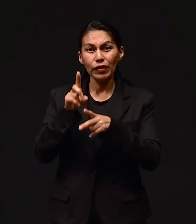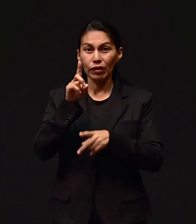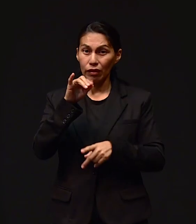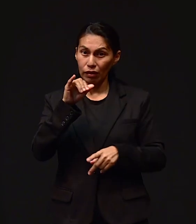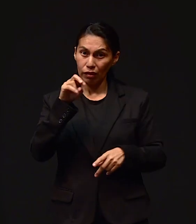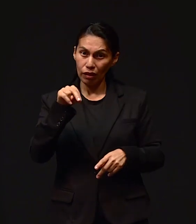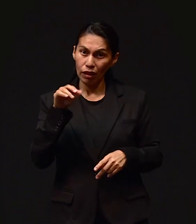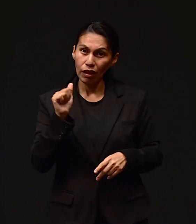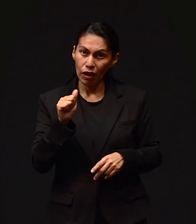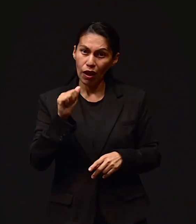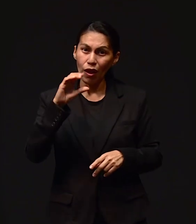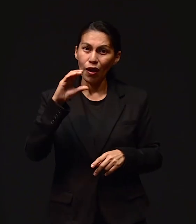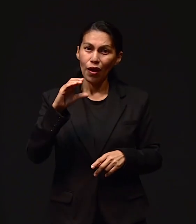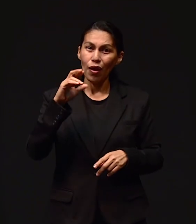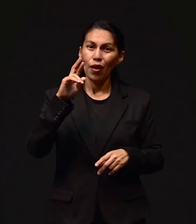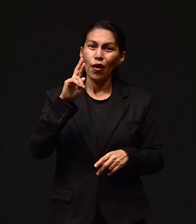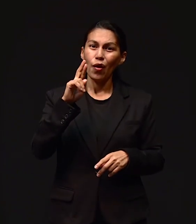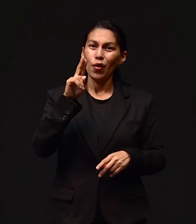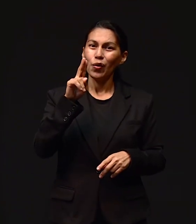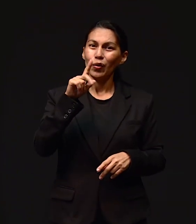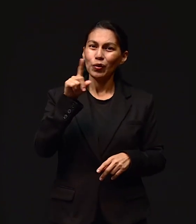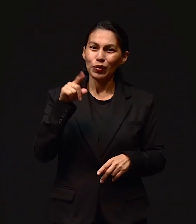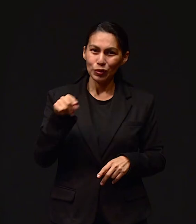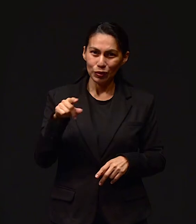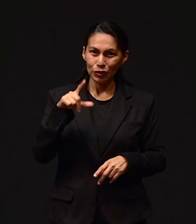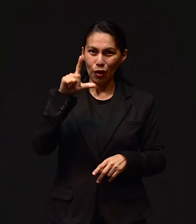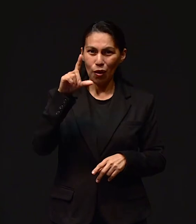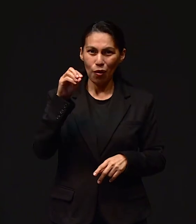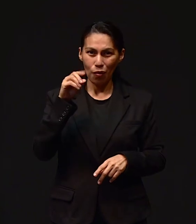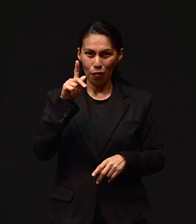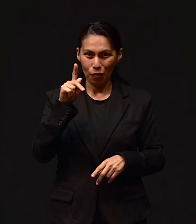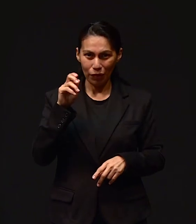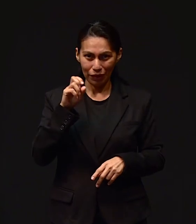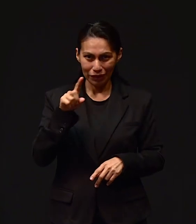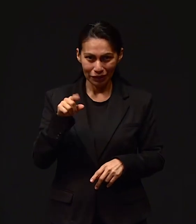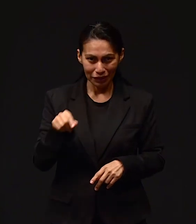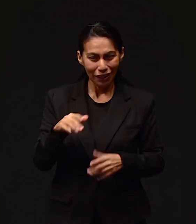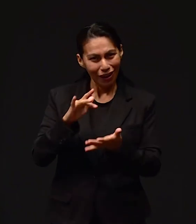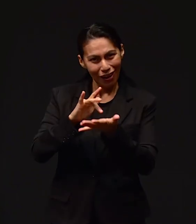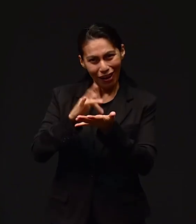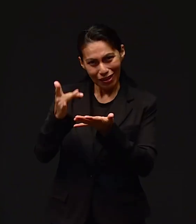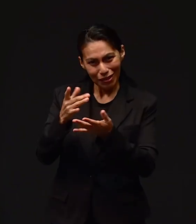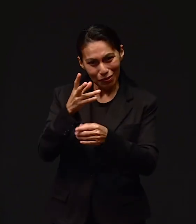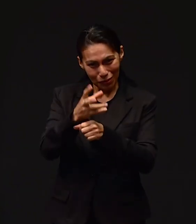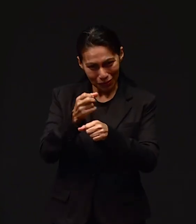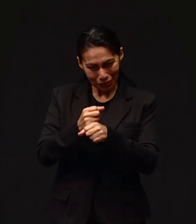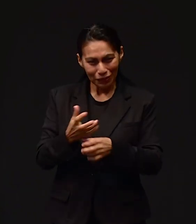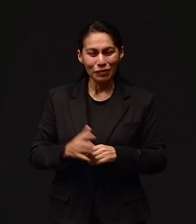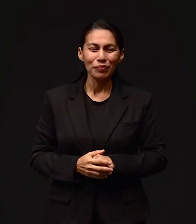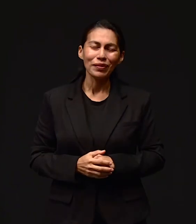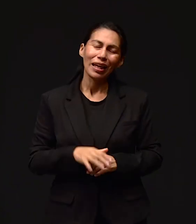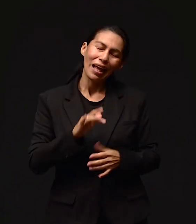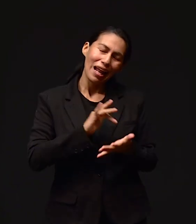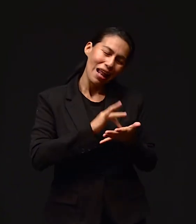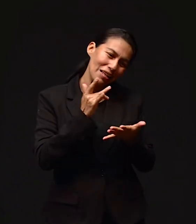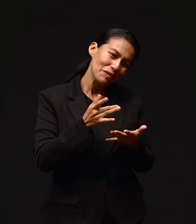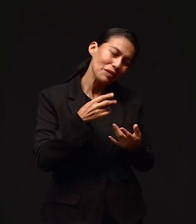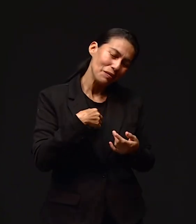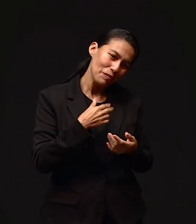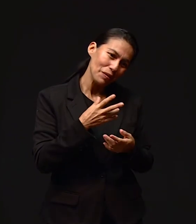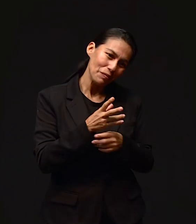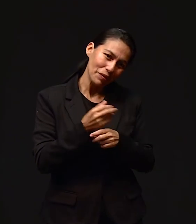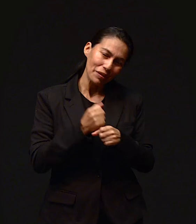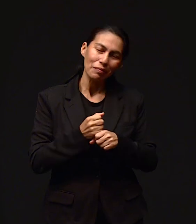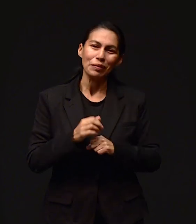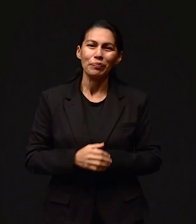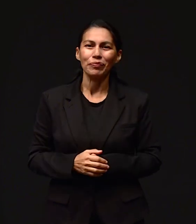Dina Cruz López. Gracias por estar con nosotros, Dina. A usted, Pastor, por haberme invitado. Amén.